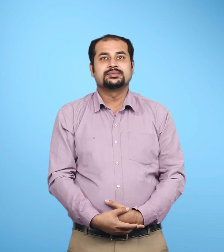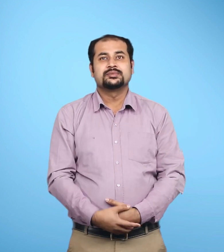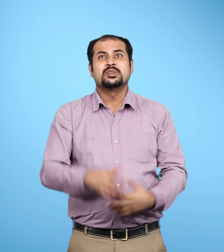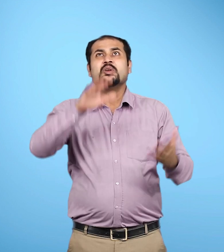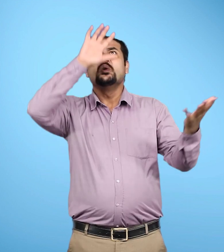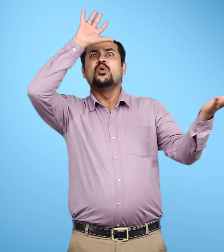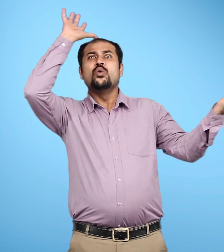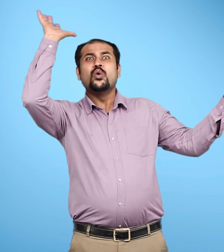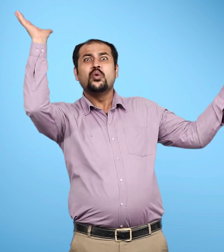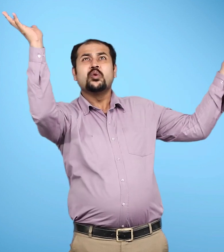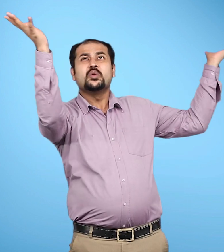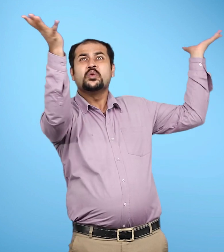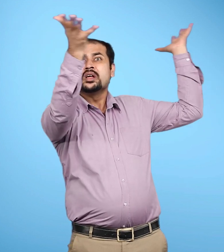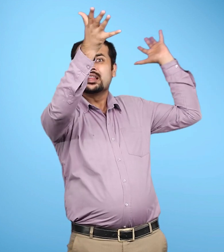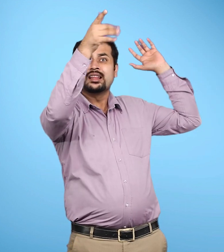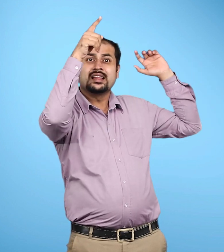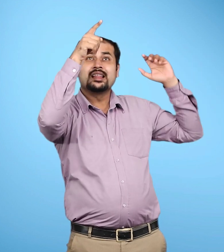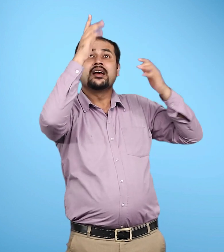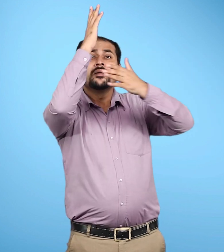ब्रम्हंड से जुड़े इस तथ्य पर विचार कीजिए